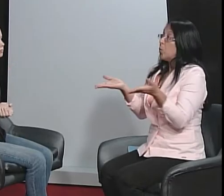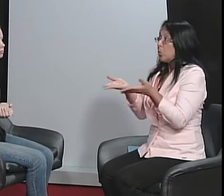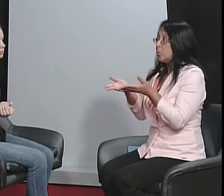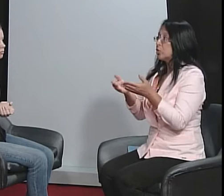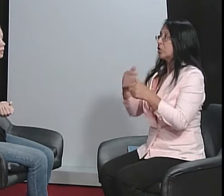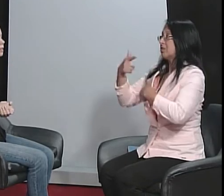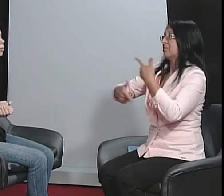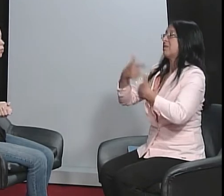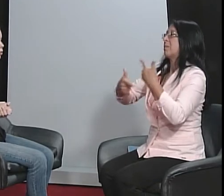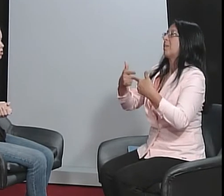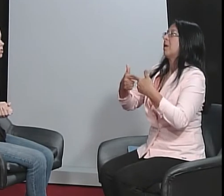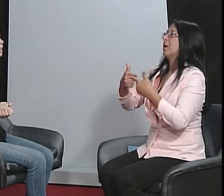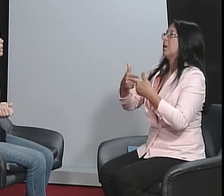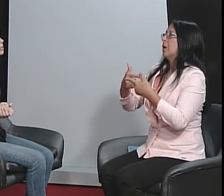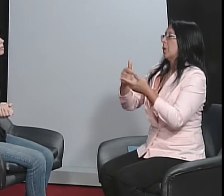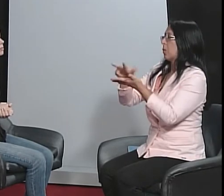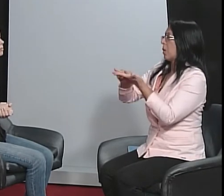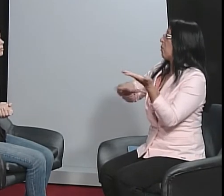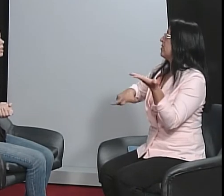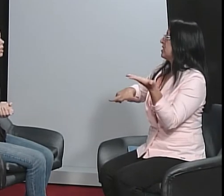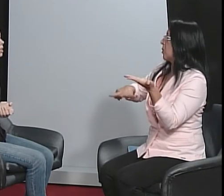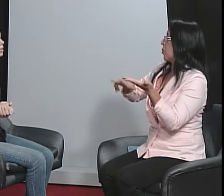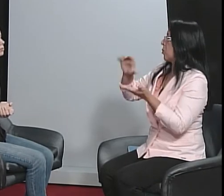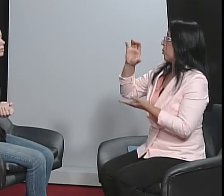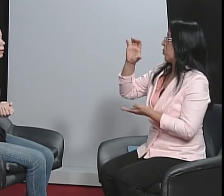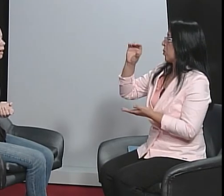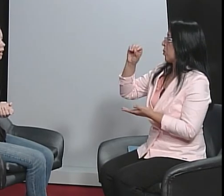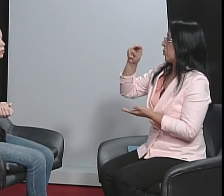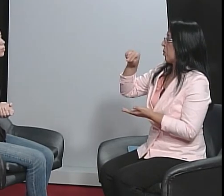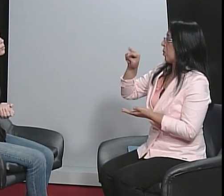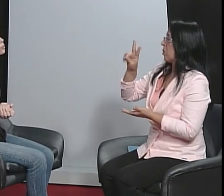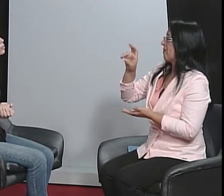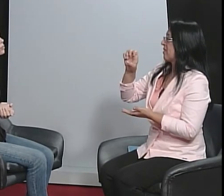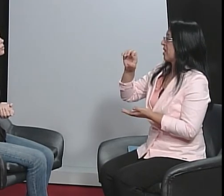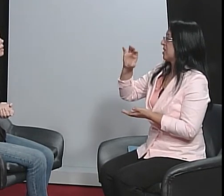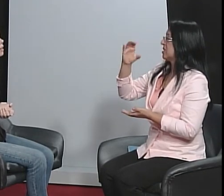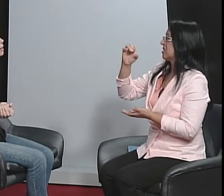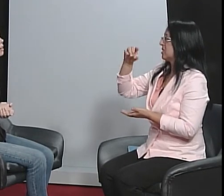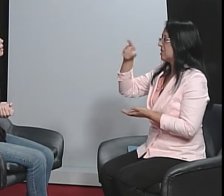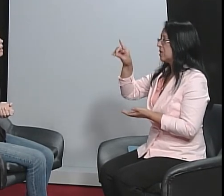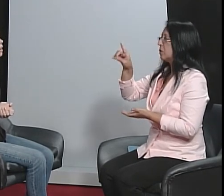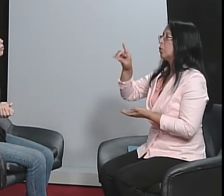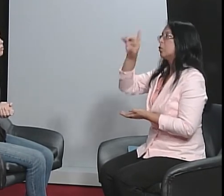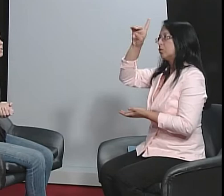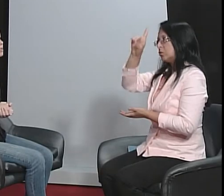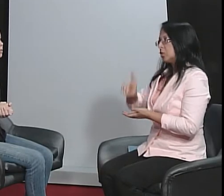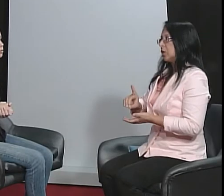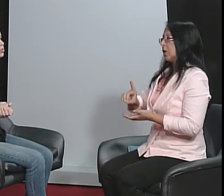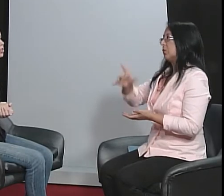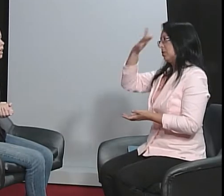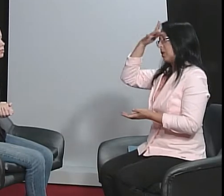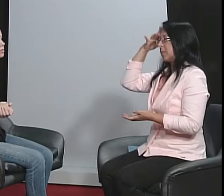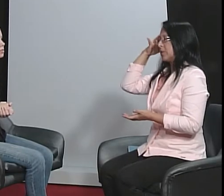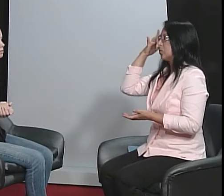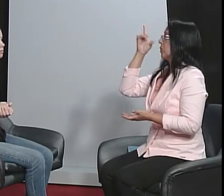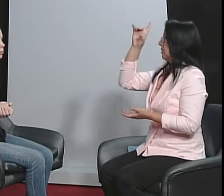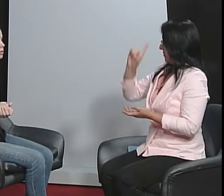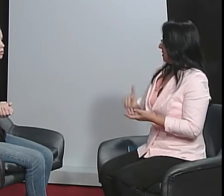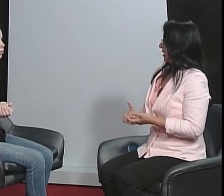Então, hoje, tem um trabalho com a Convenção dos Direitos da Pessoa